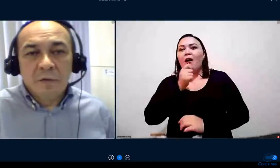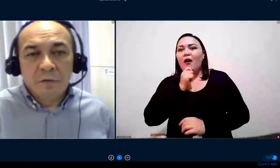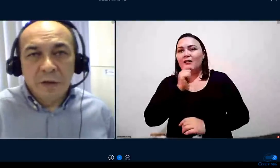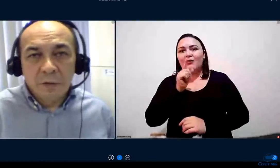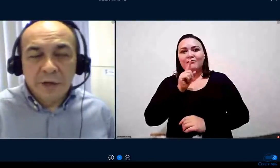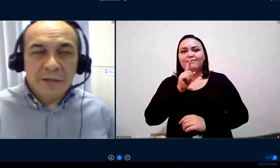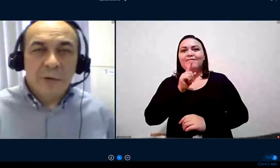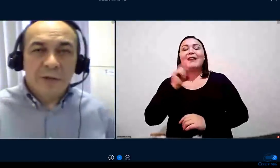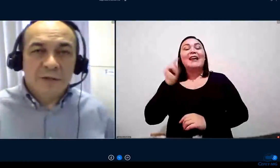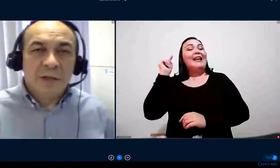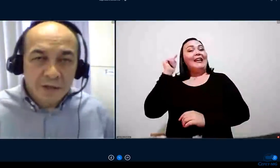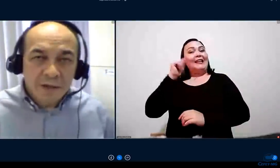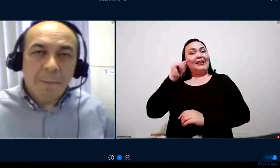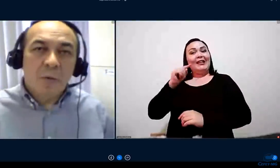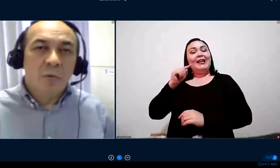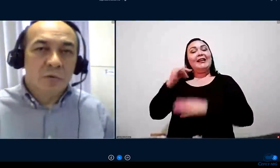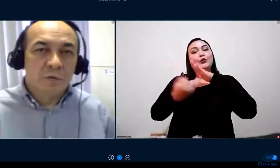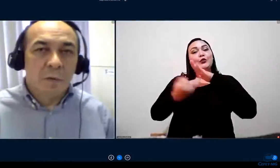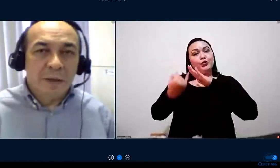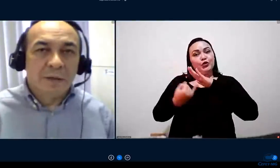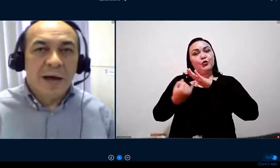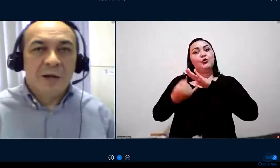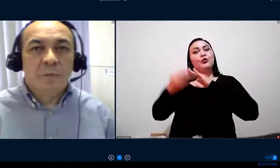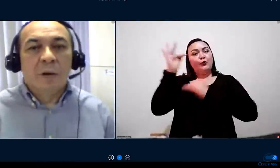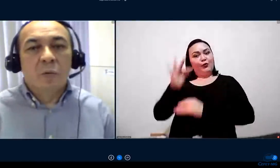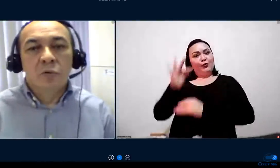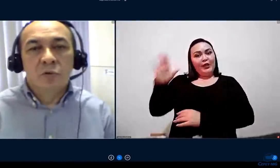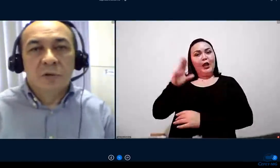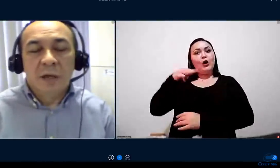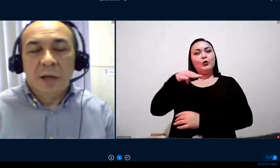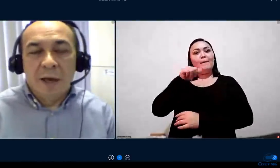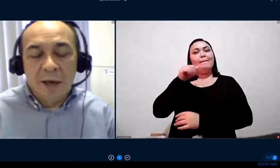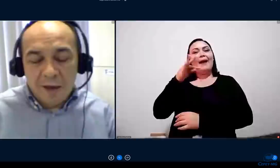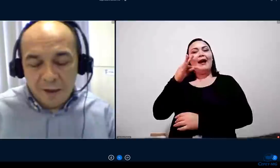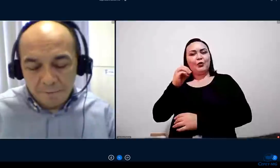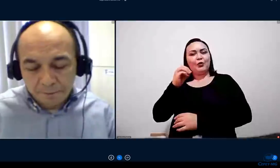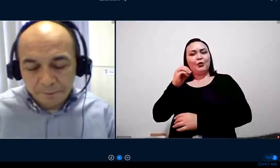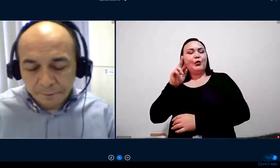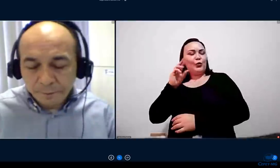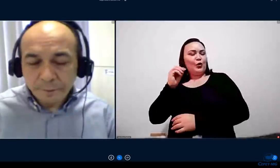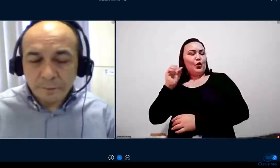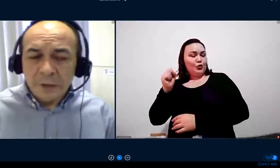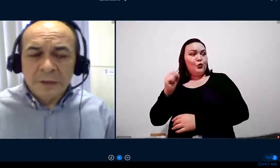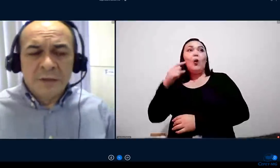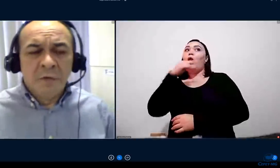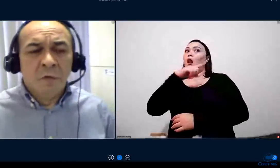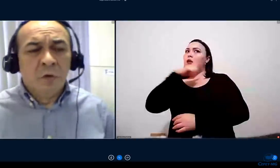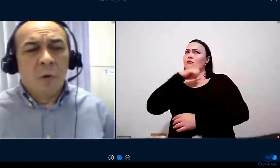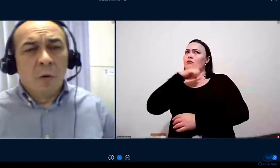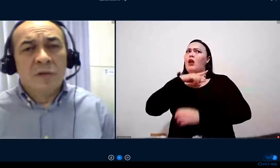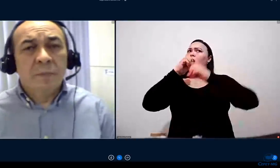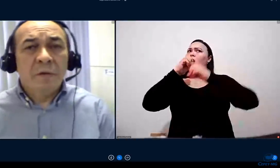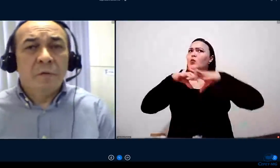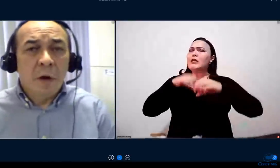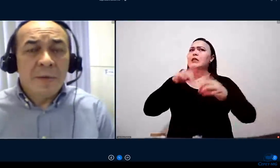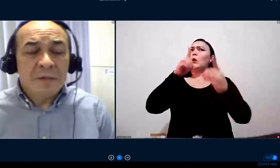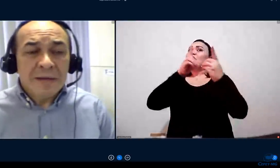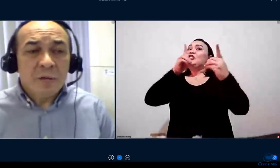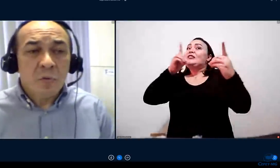Grosso vem desenvolvendo educação à distância para cursos fomentados, para cursos desenvolvidos com